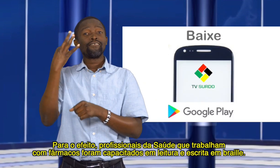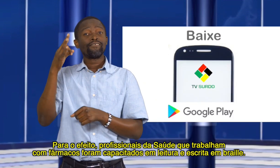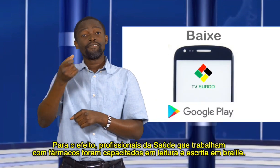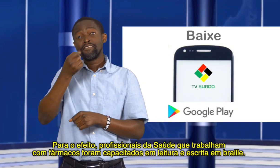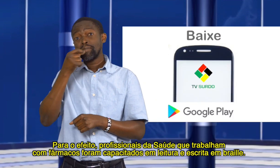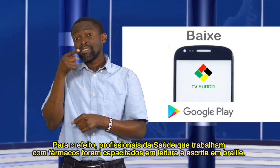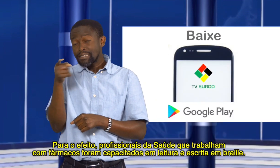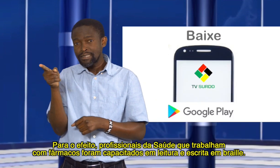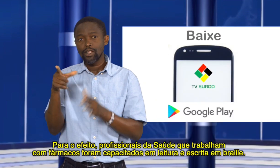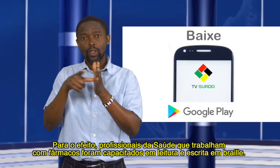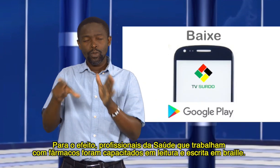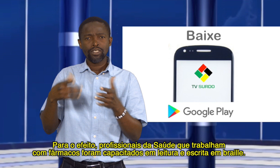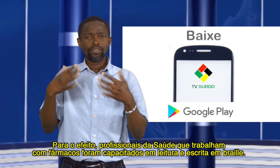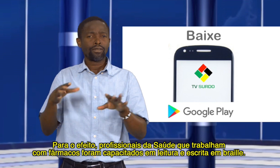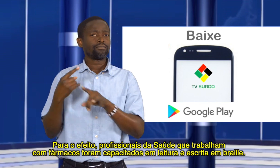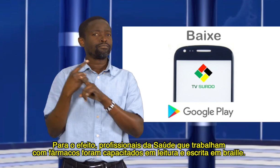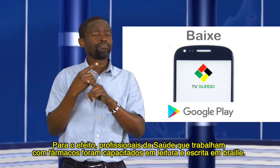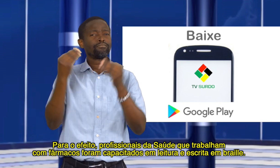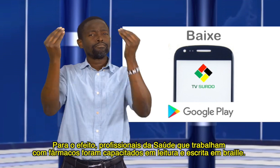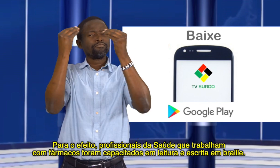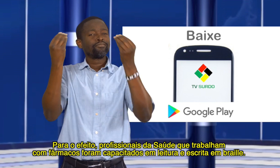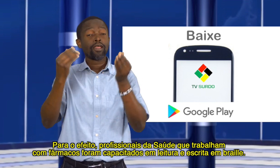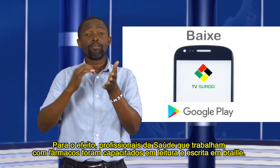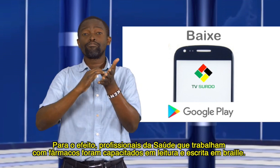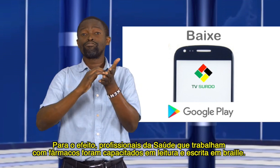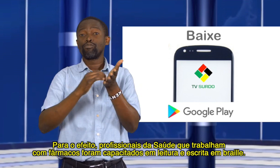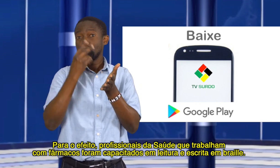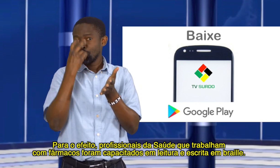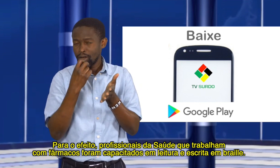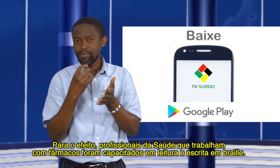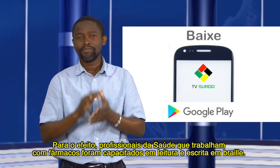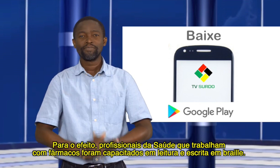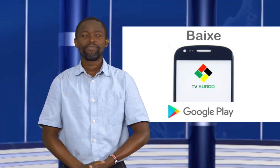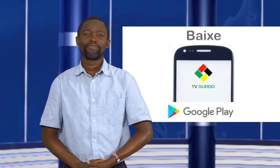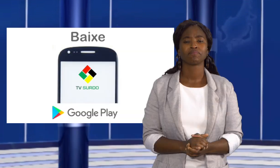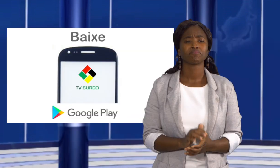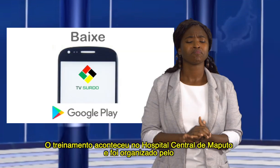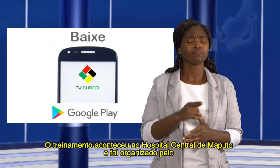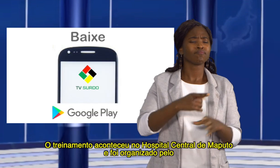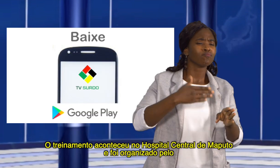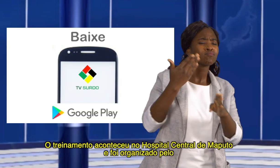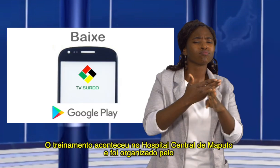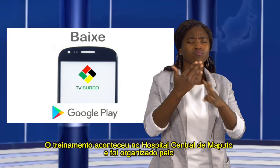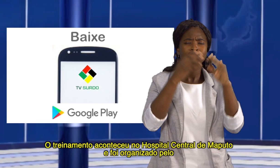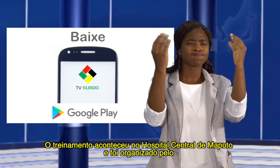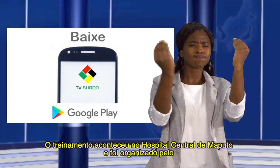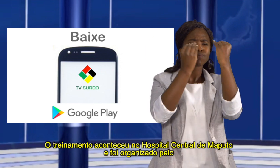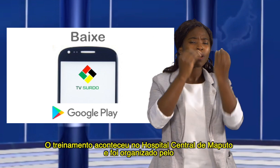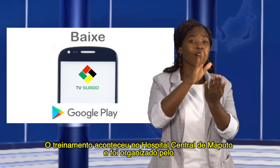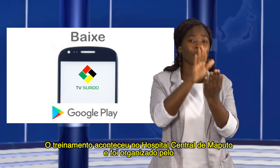trabalham com fármacos foram capacitados em leitura e escrita em braile. O treinamento aconteceu no Hospital Central